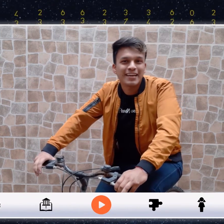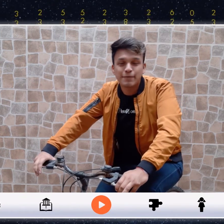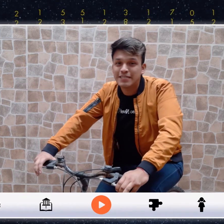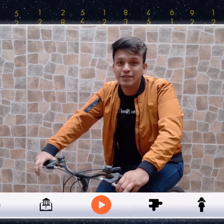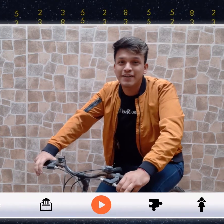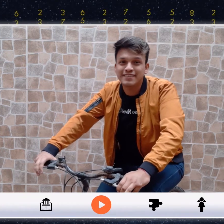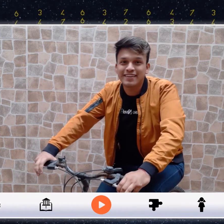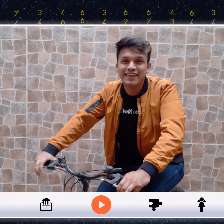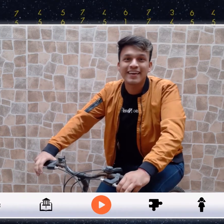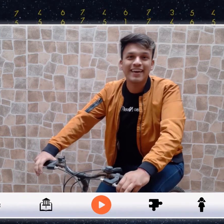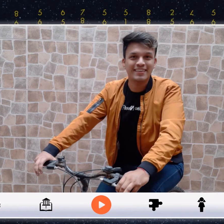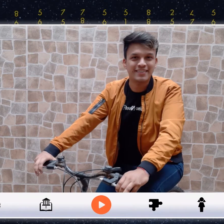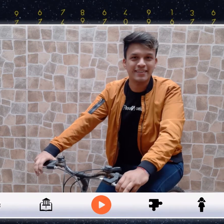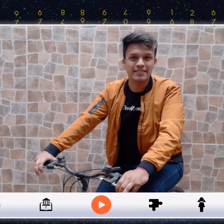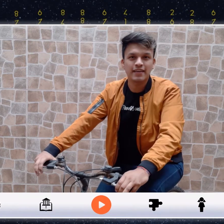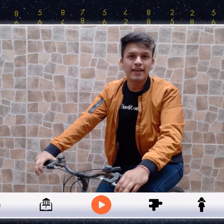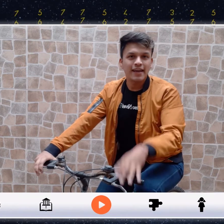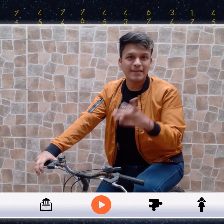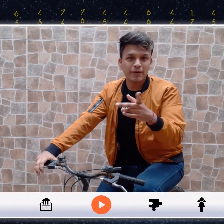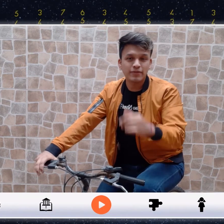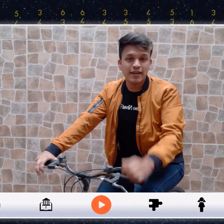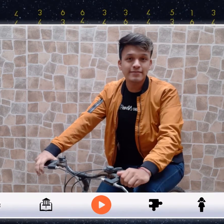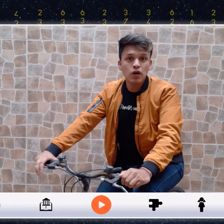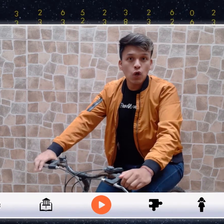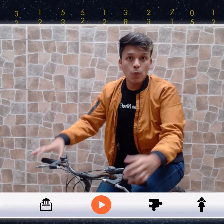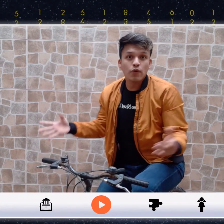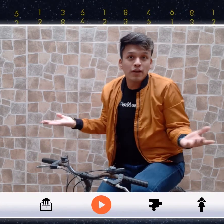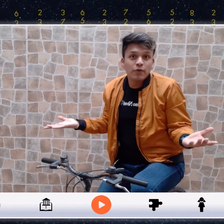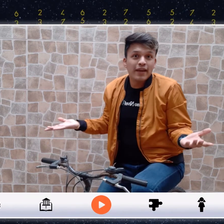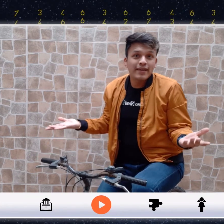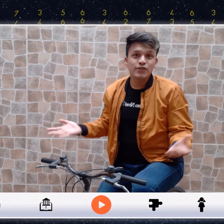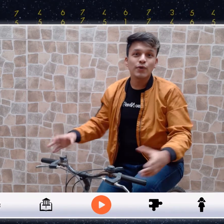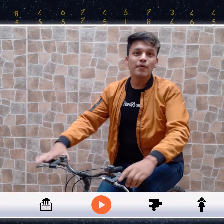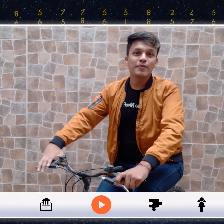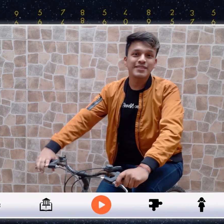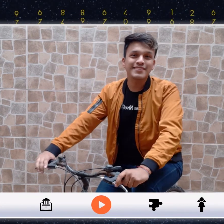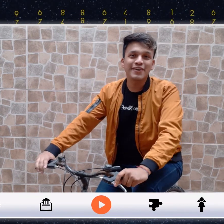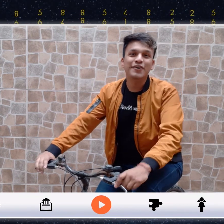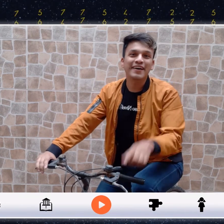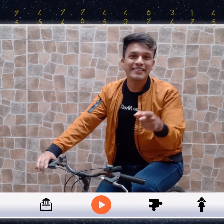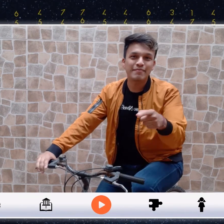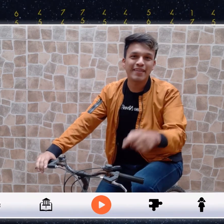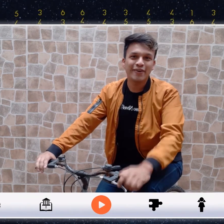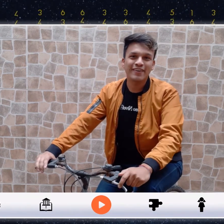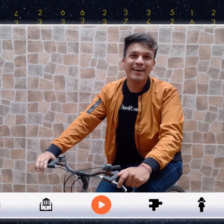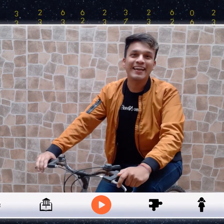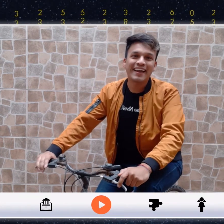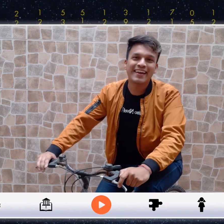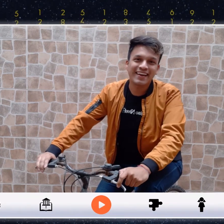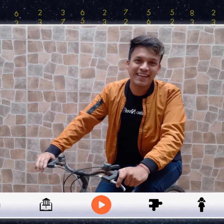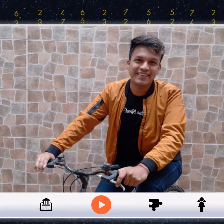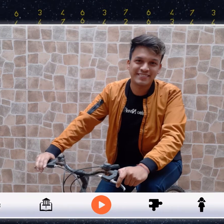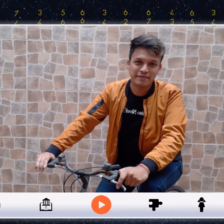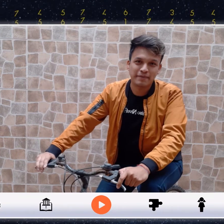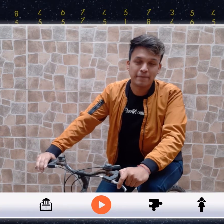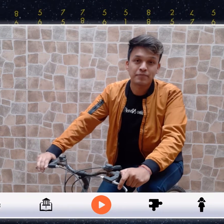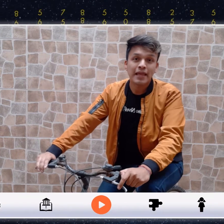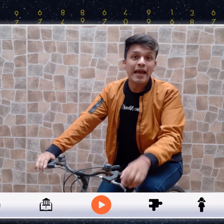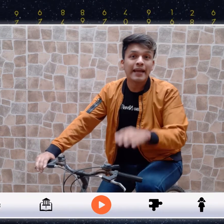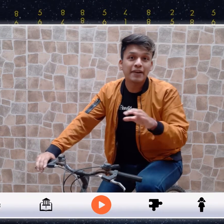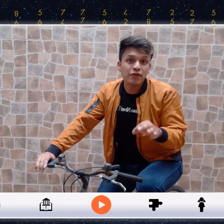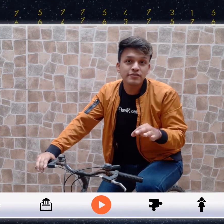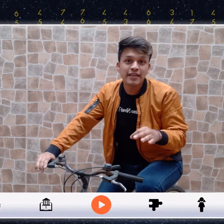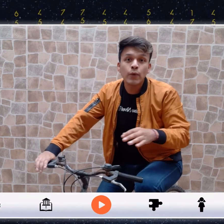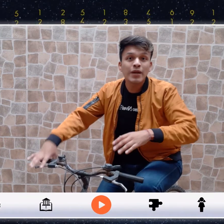La respuesta es muy fácil es 6 Y te preguntarás ¿Cómo calcule eso? Muy sencillo con el tema de hoy la regla de 3 simple